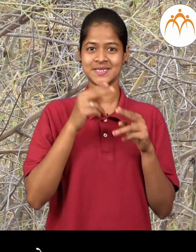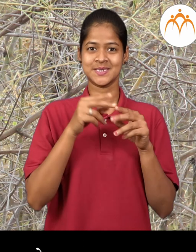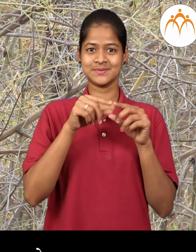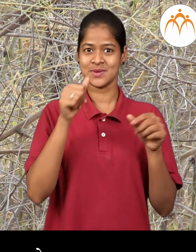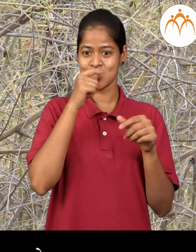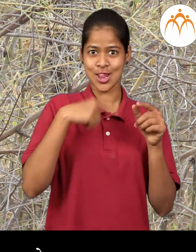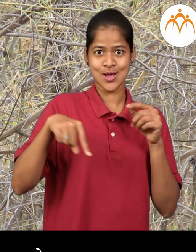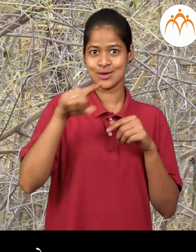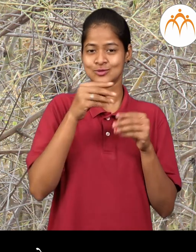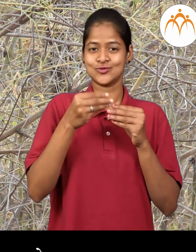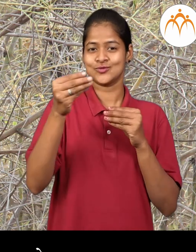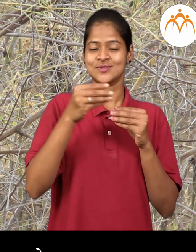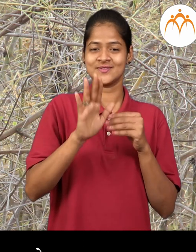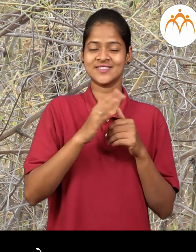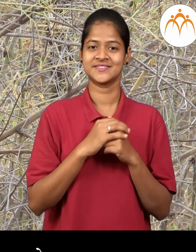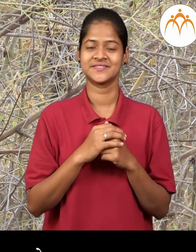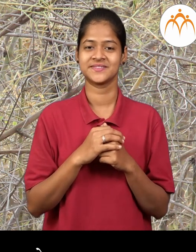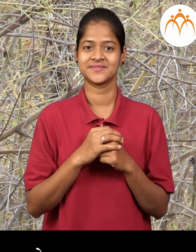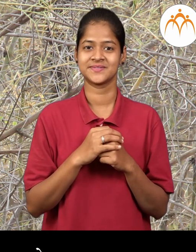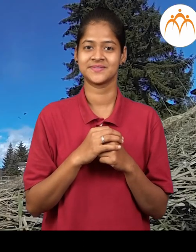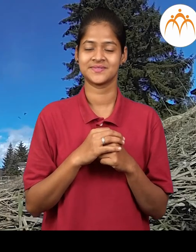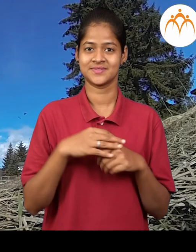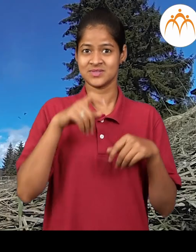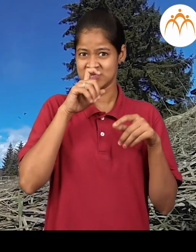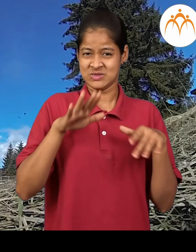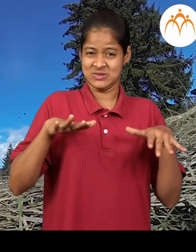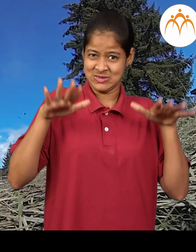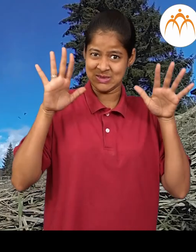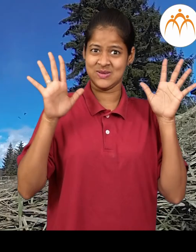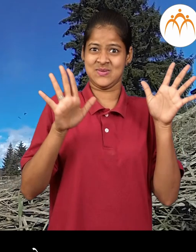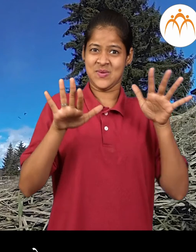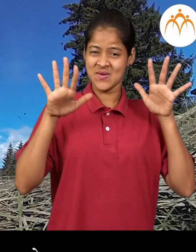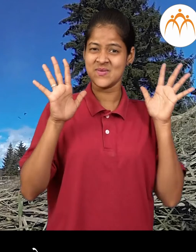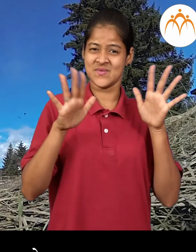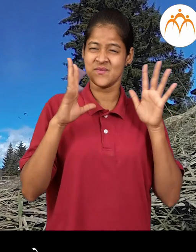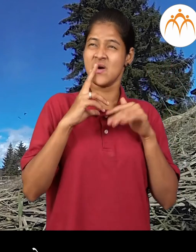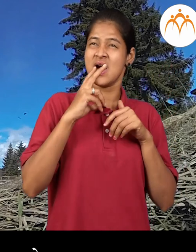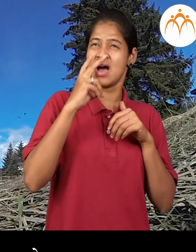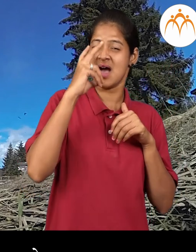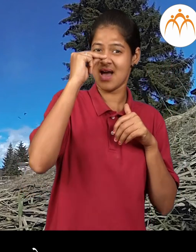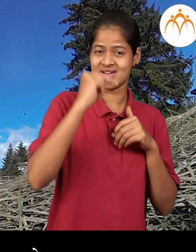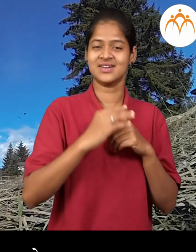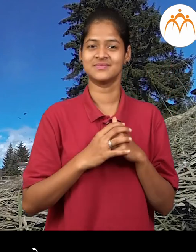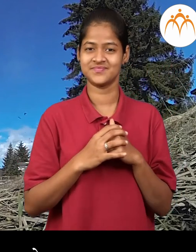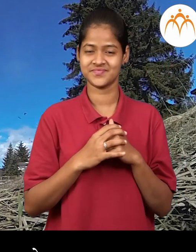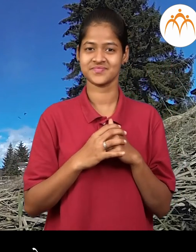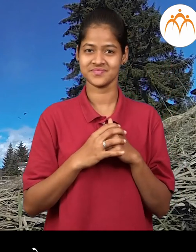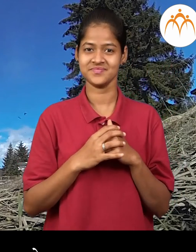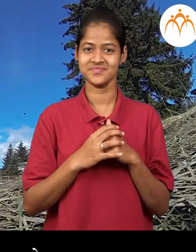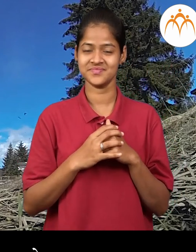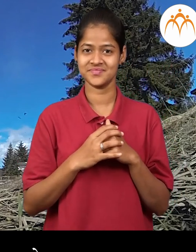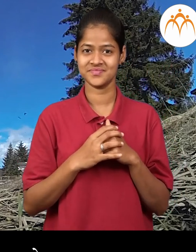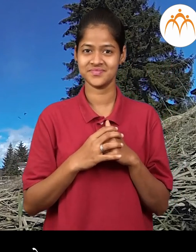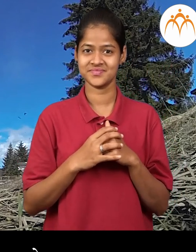तल्या काठी असतो गरूड गरूड खूप उन्च